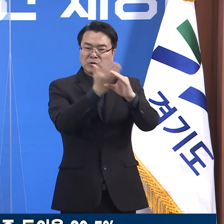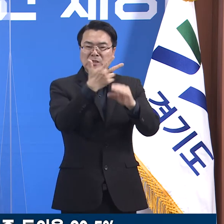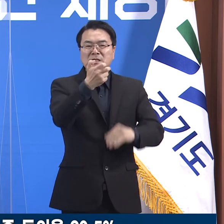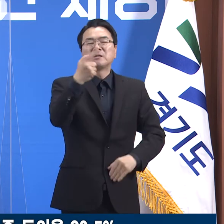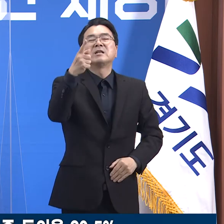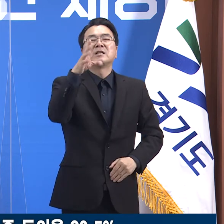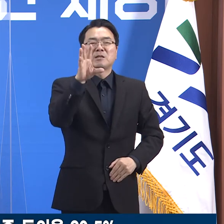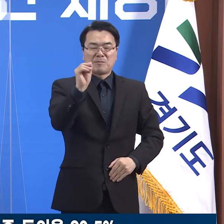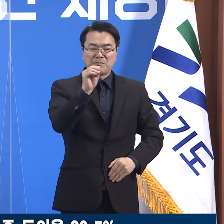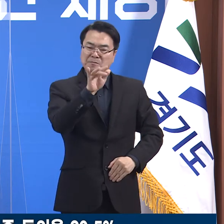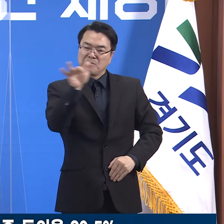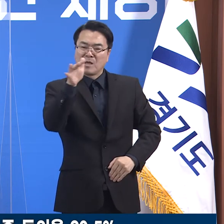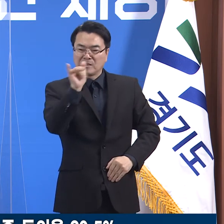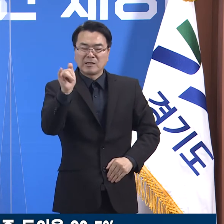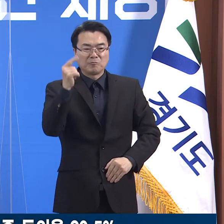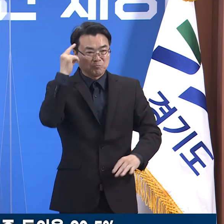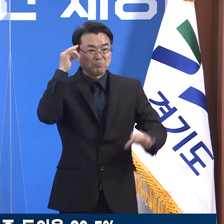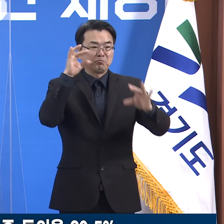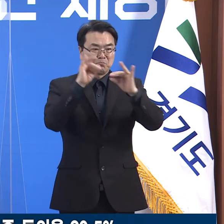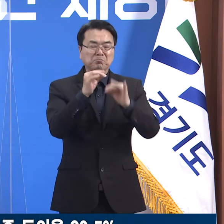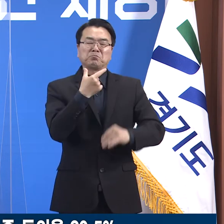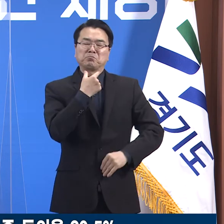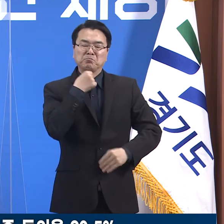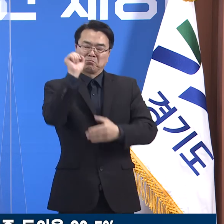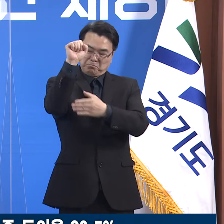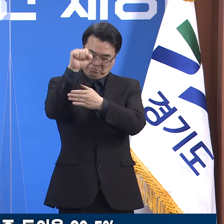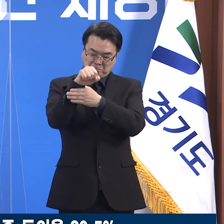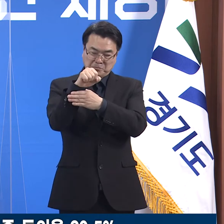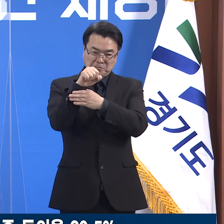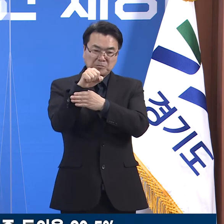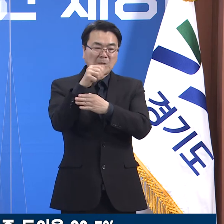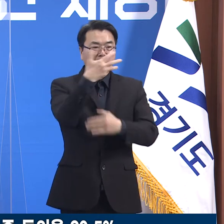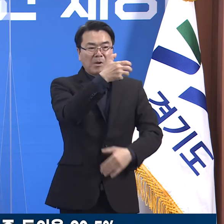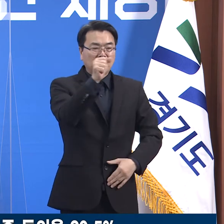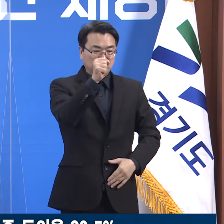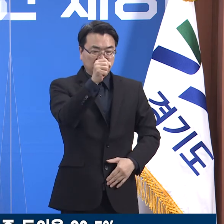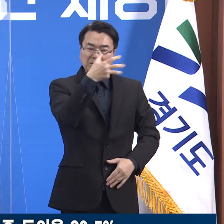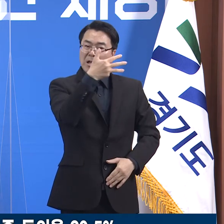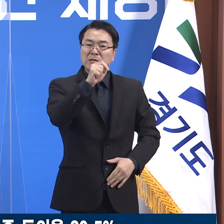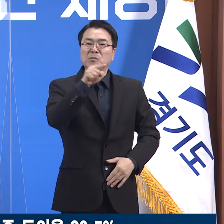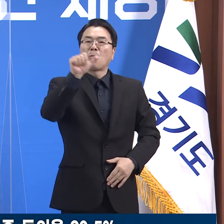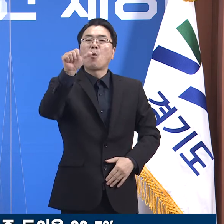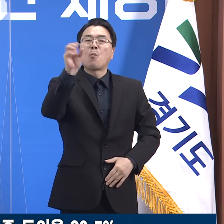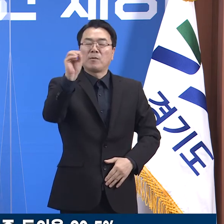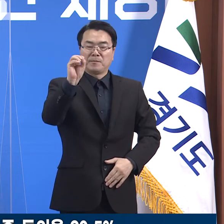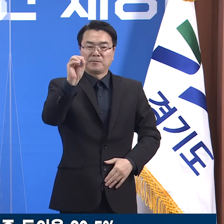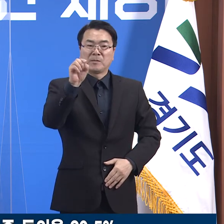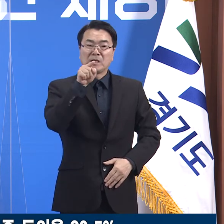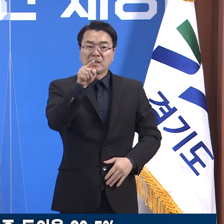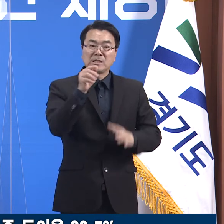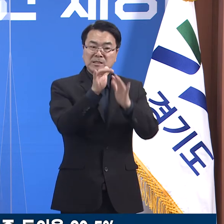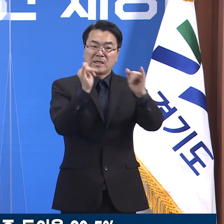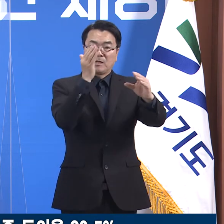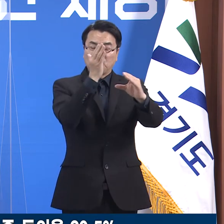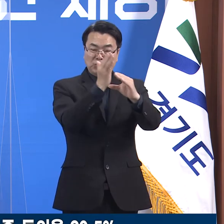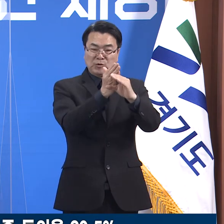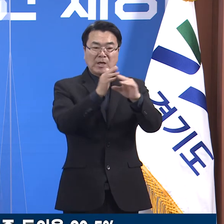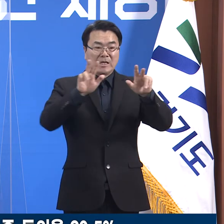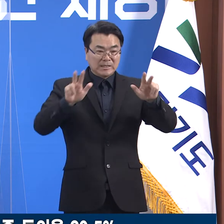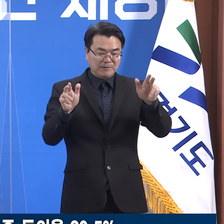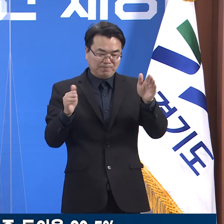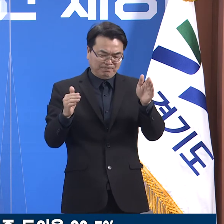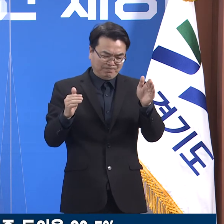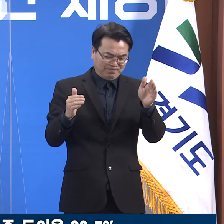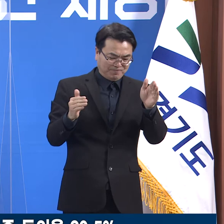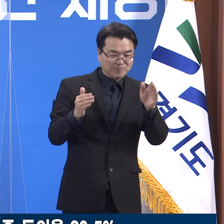9,828명이 동의하였고 동의율은 80.5%입니다. 접종 동의자 대비 접종률은 현재